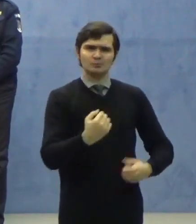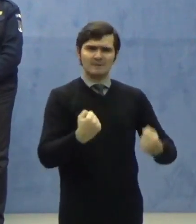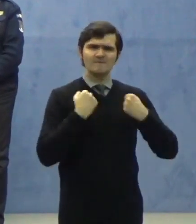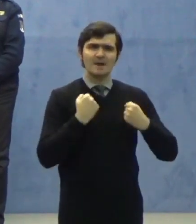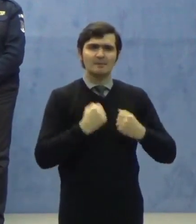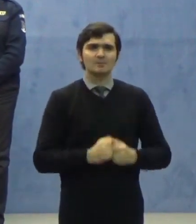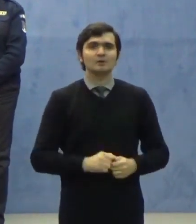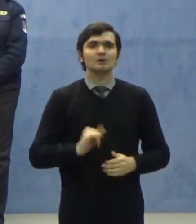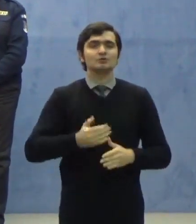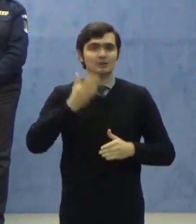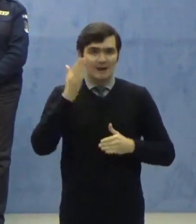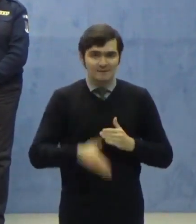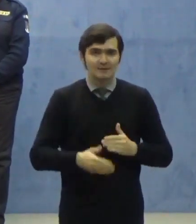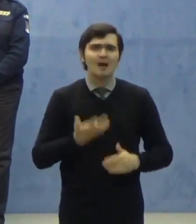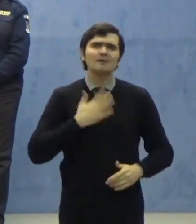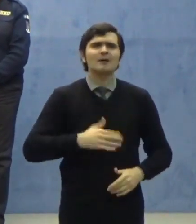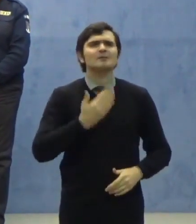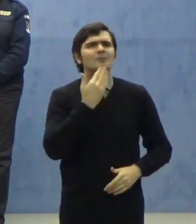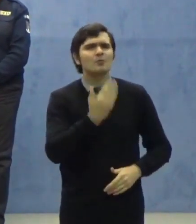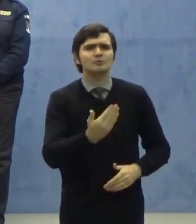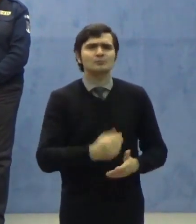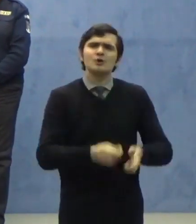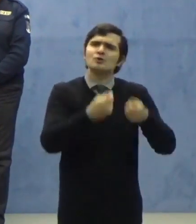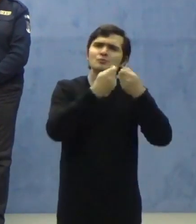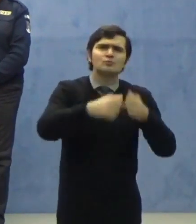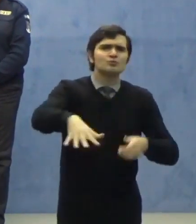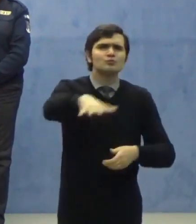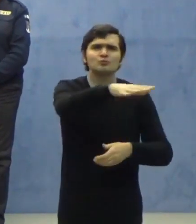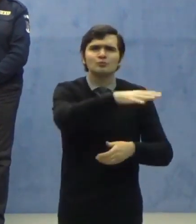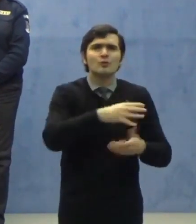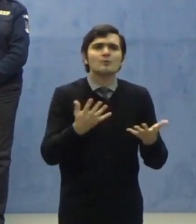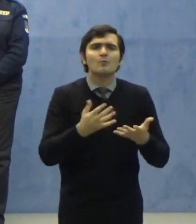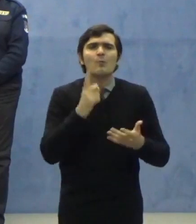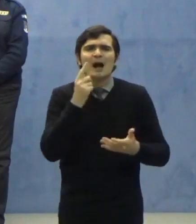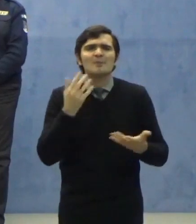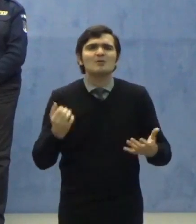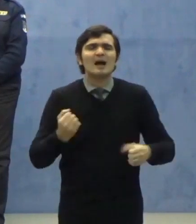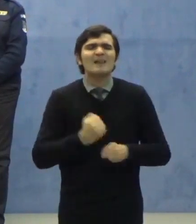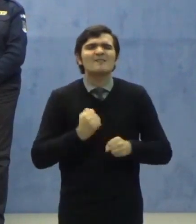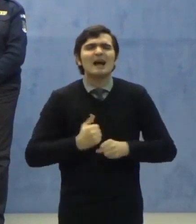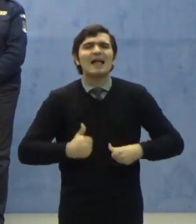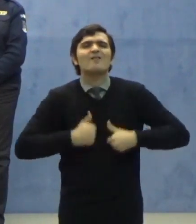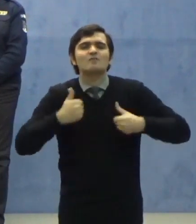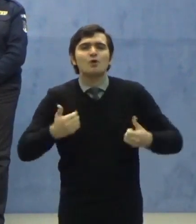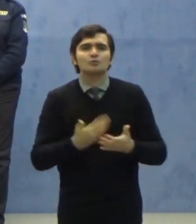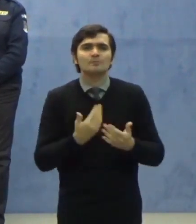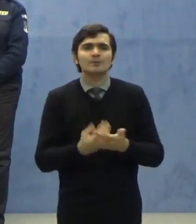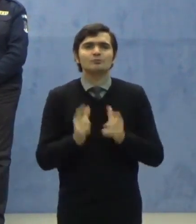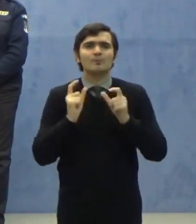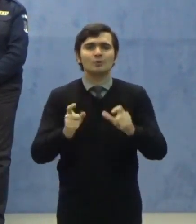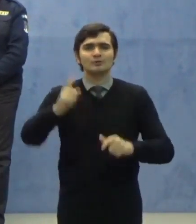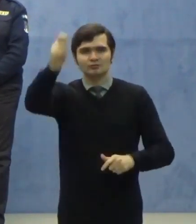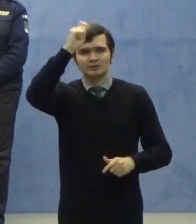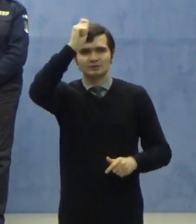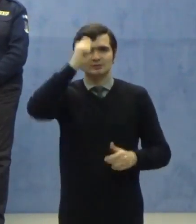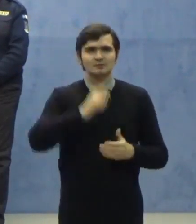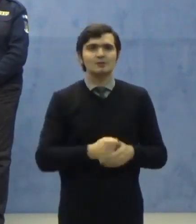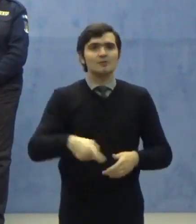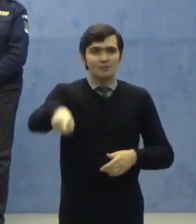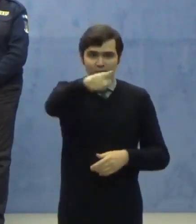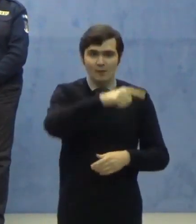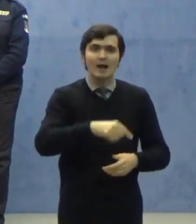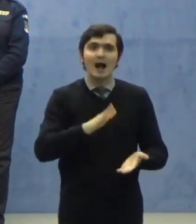În final, vreau să le mulțumesc tuturor celor care fac eforturi pentru protejarea cetățenilor. Ați